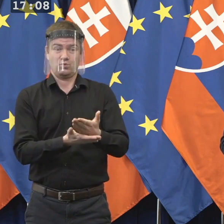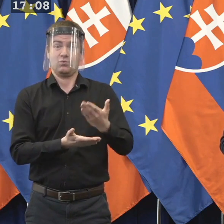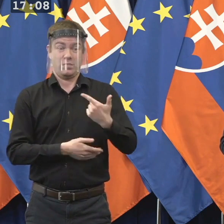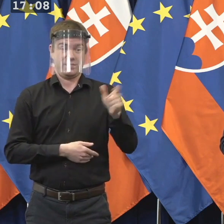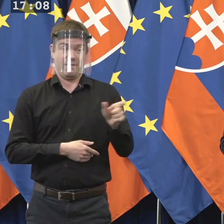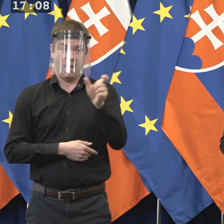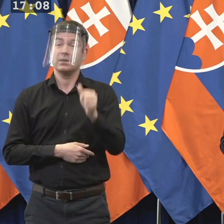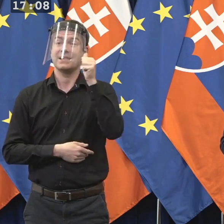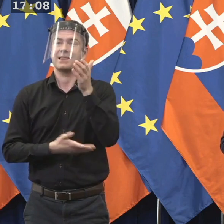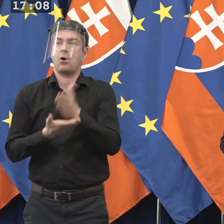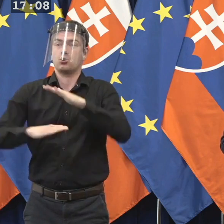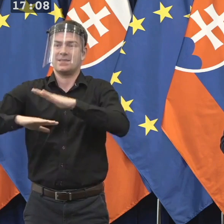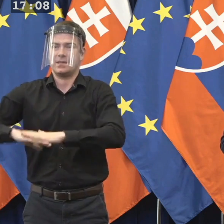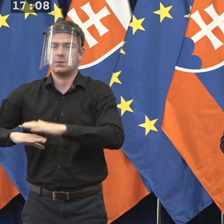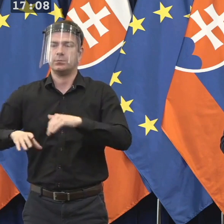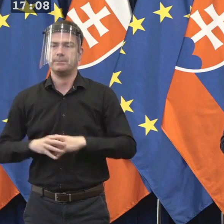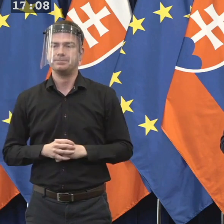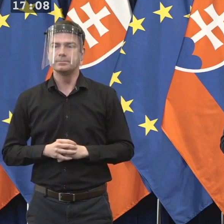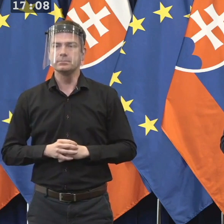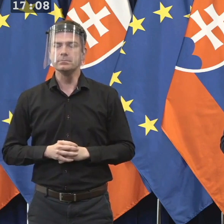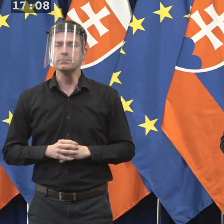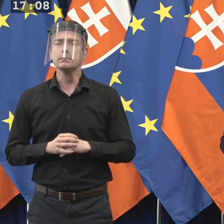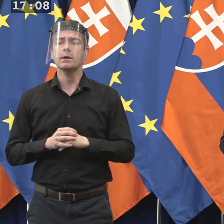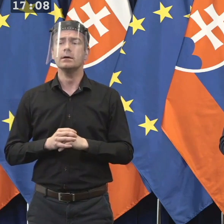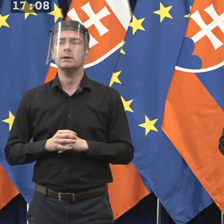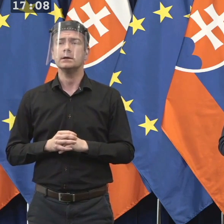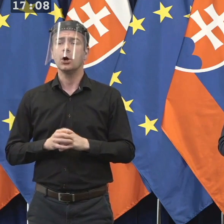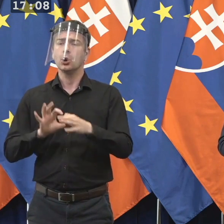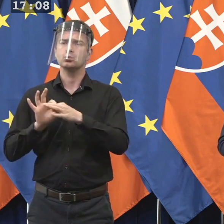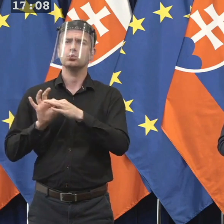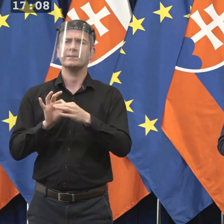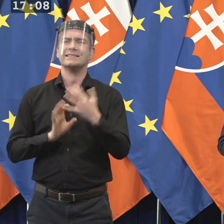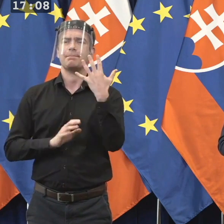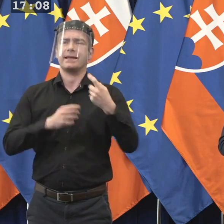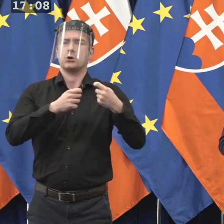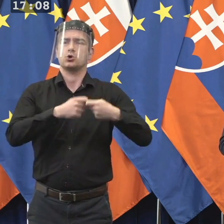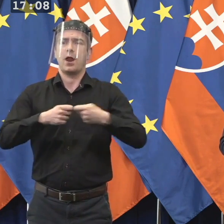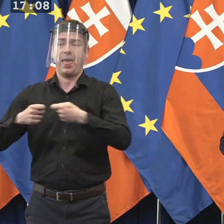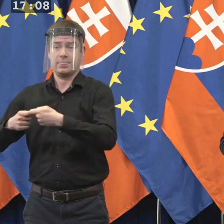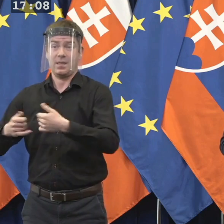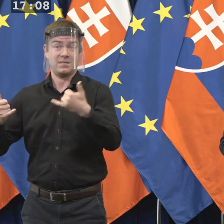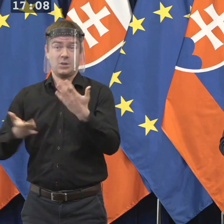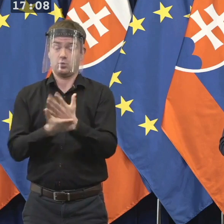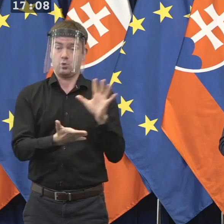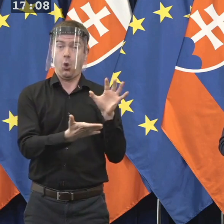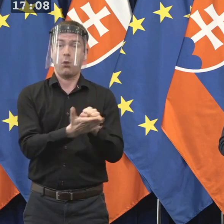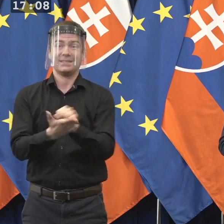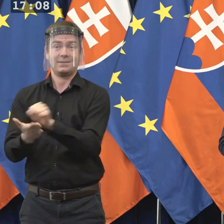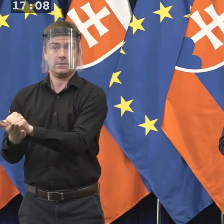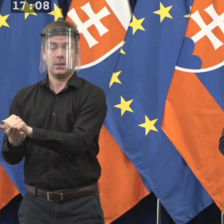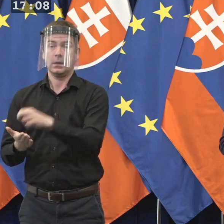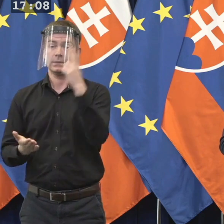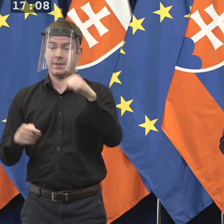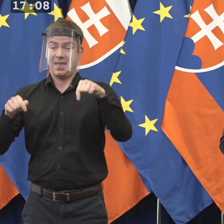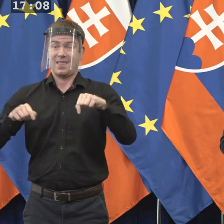členov súdnej rady, jeden predtým nebol obsadený, tak čo sa týka piatich členov k dnešnému dňu je obsadených. Takže táto vláda